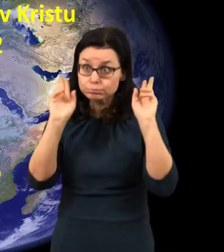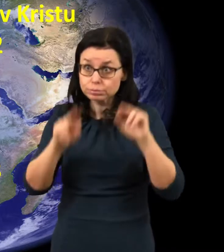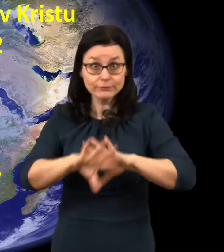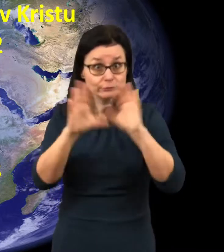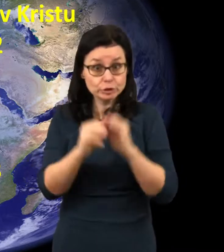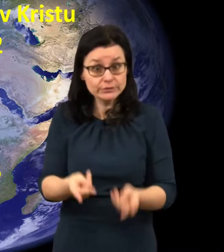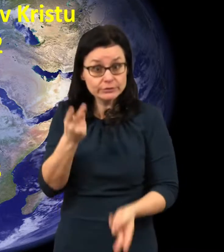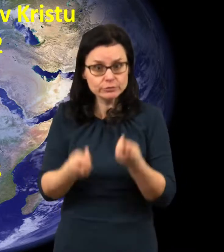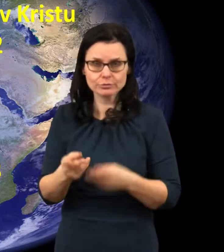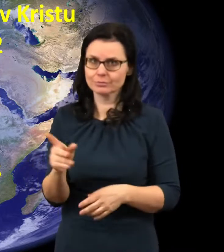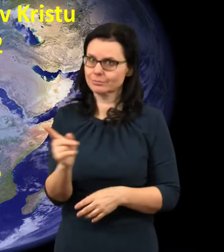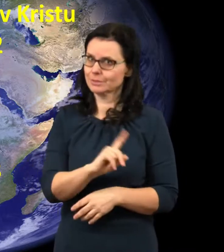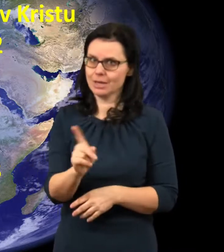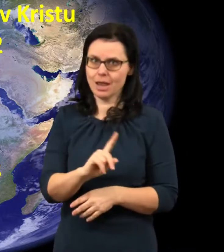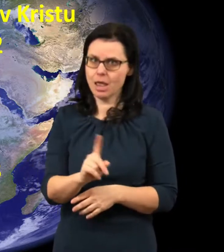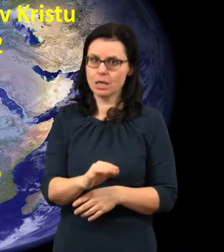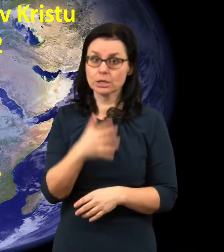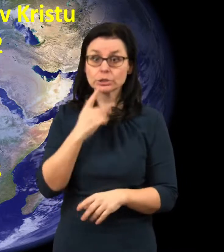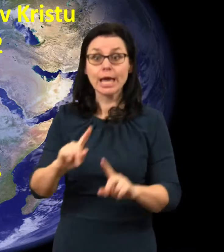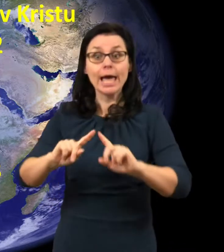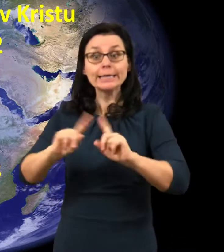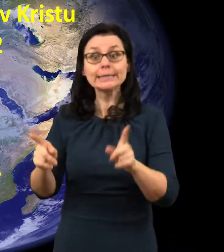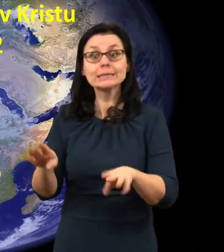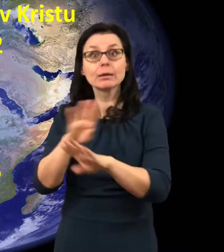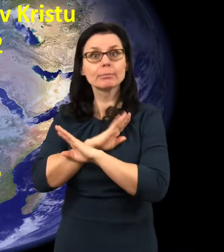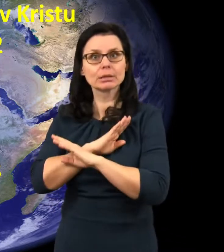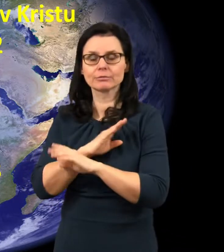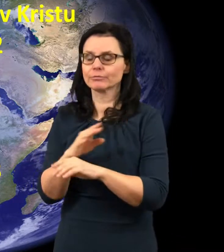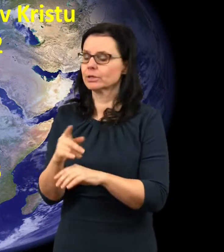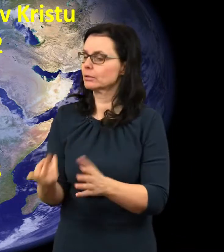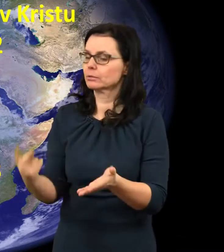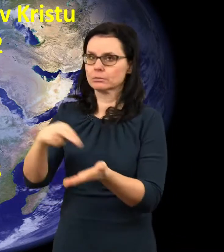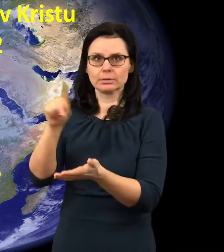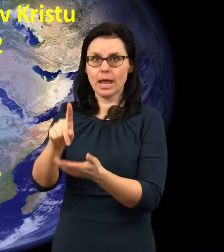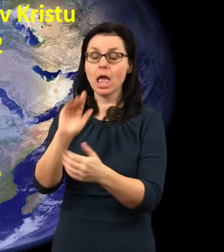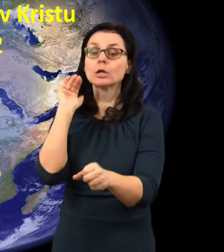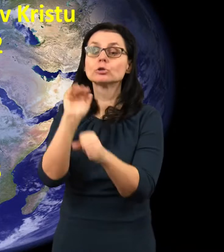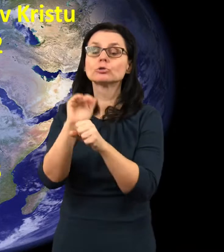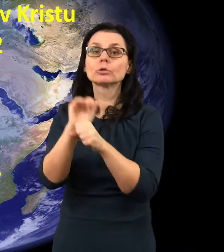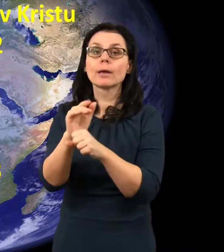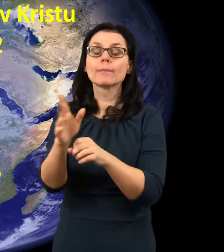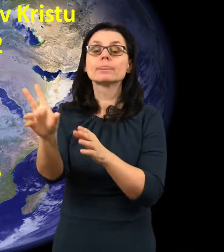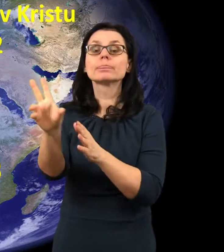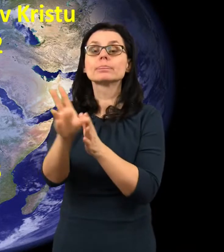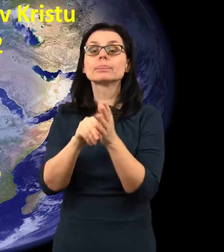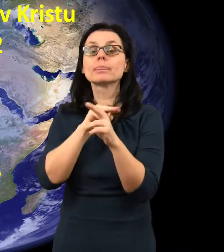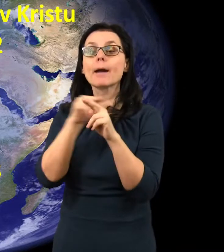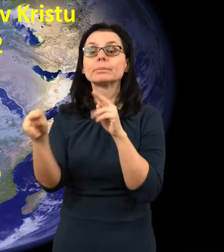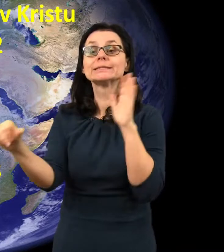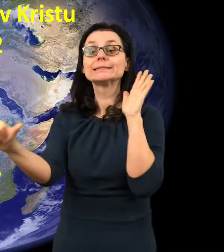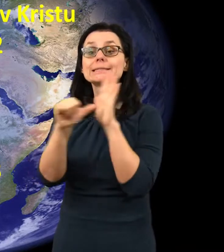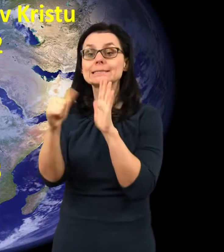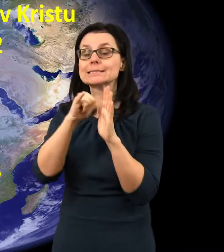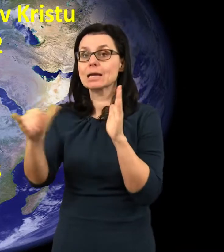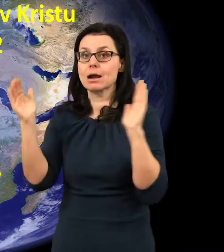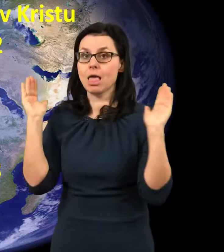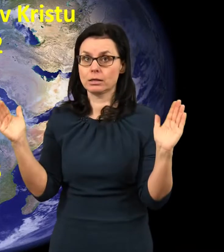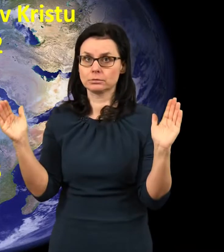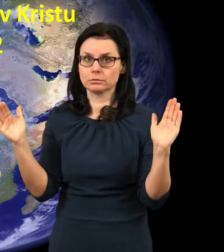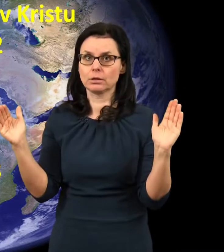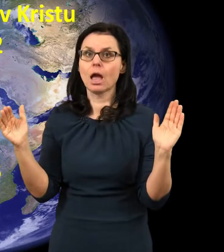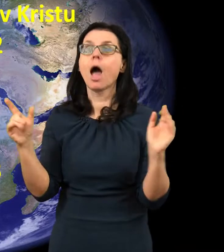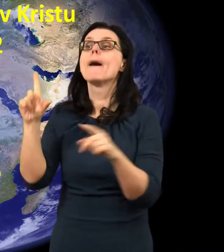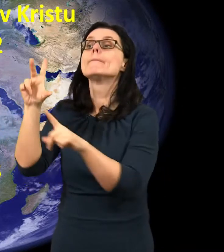napsáno, že jiní mrtví neožili, dokud se nenaplní tisíc let. Nebo